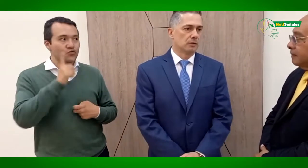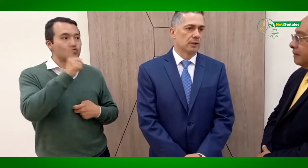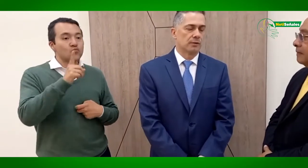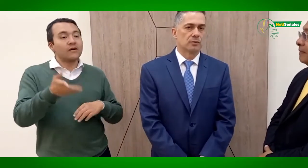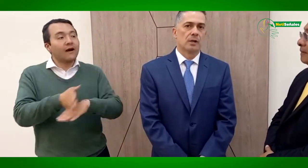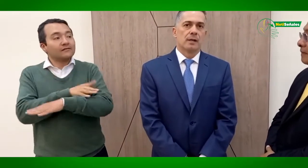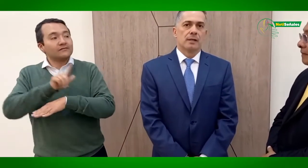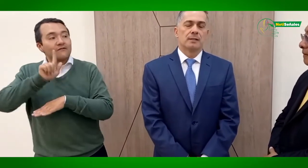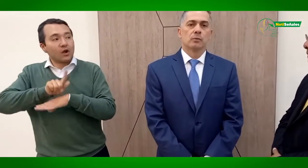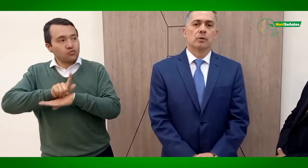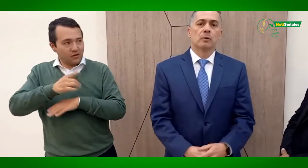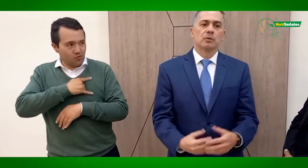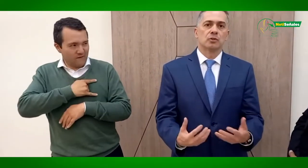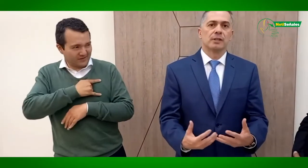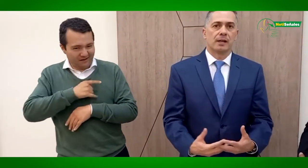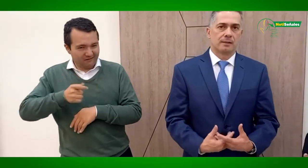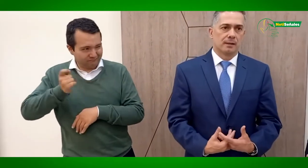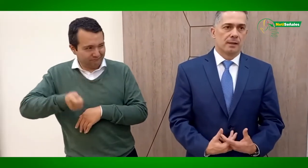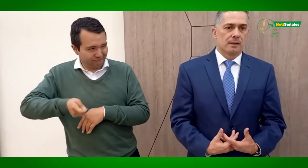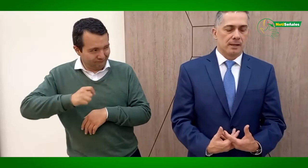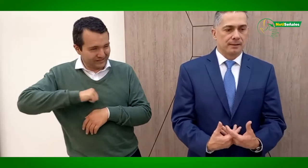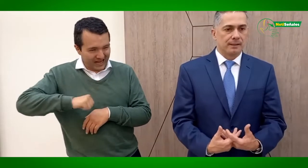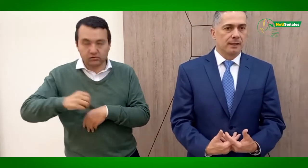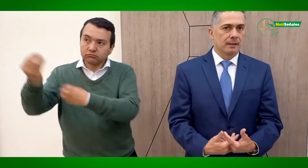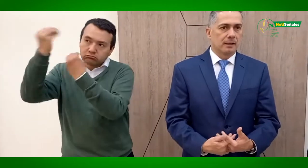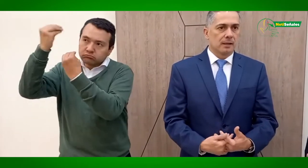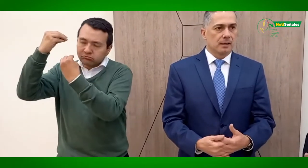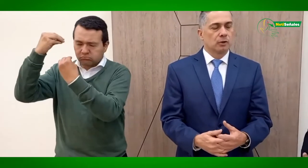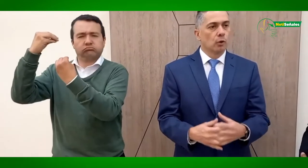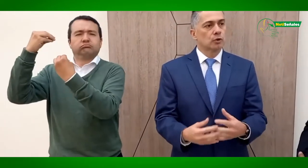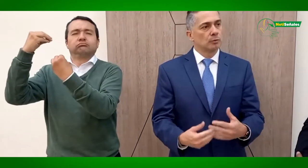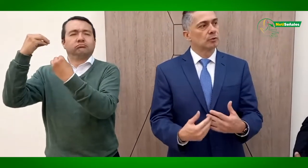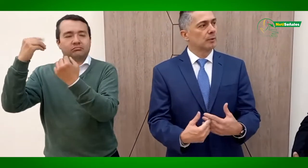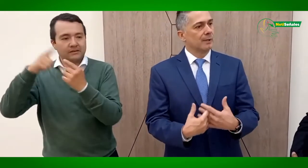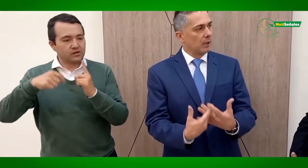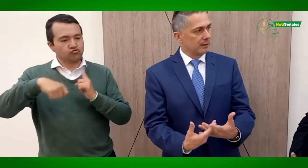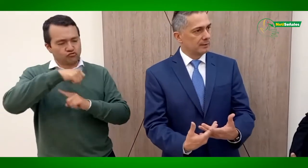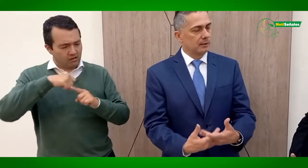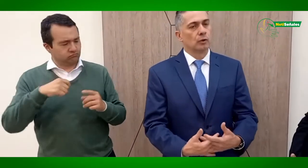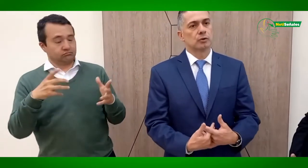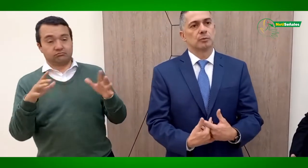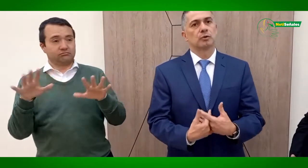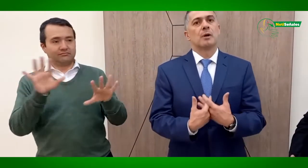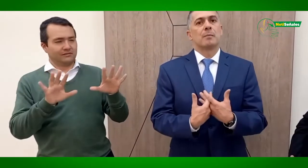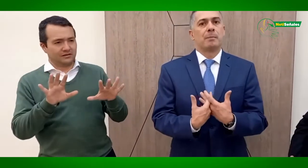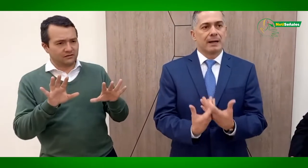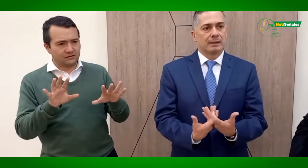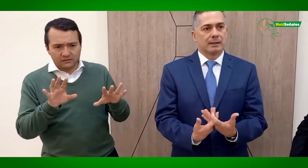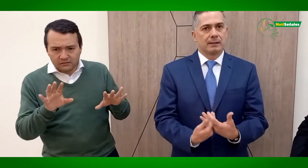notarios. Segundo, como sociedad, entender que todos somos iguales, que todos somos parte de